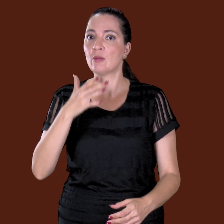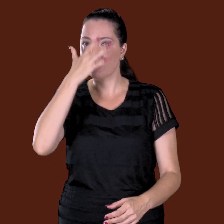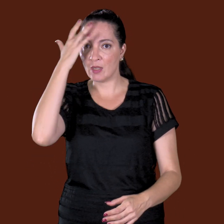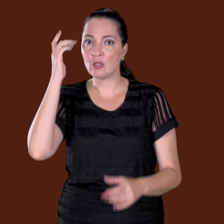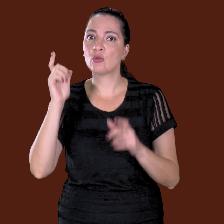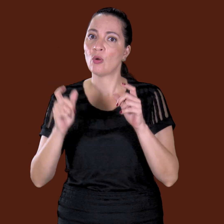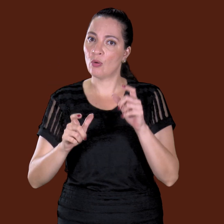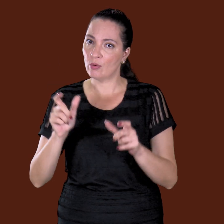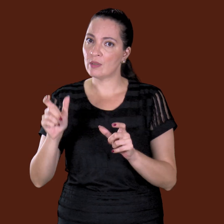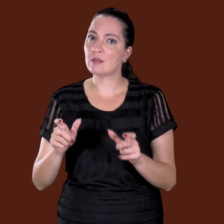ali, ó.